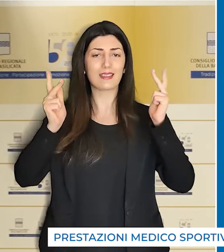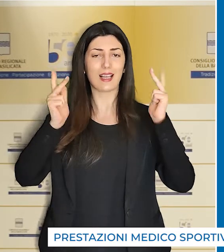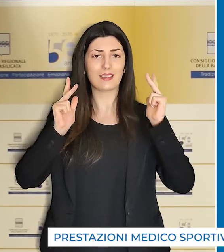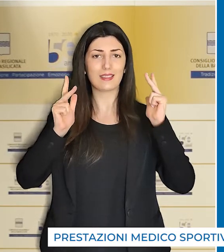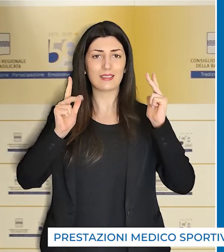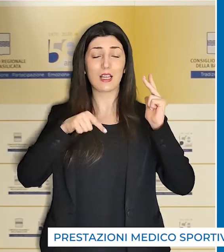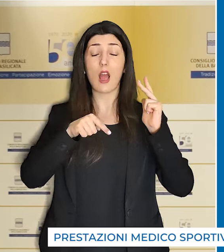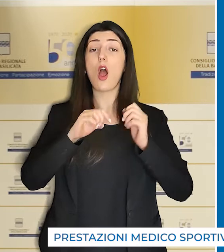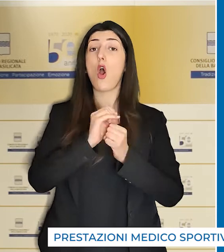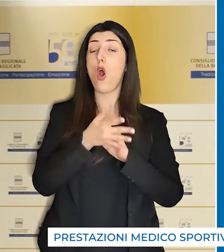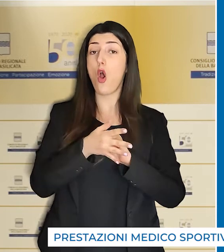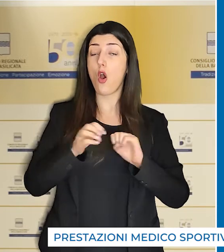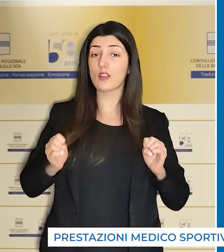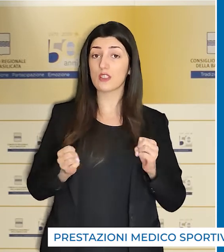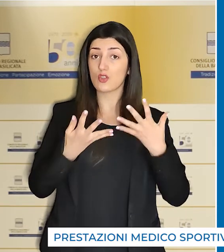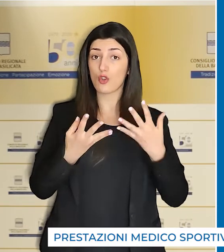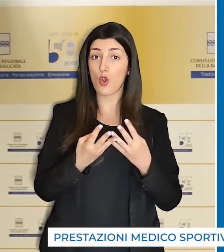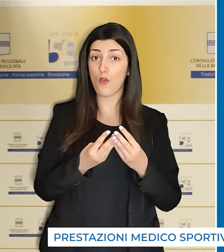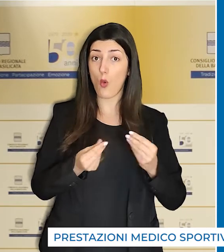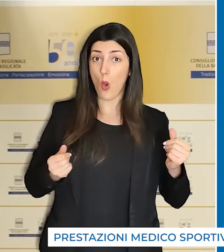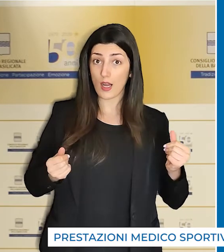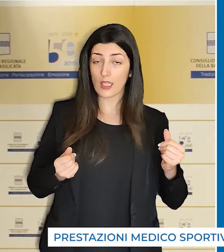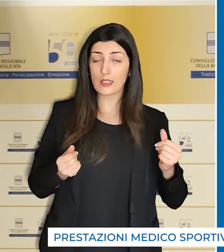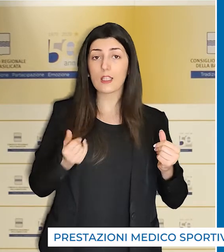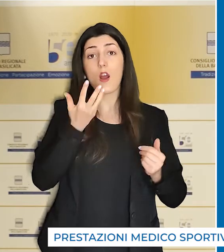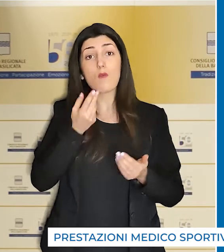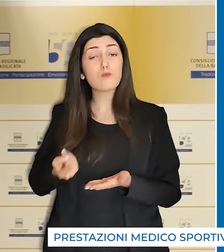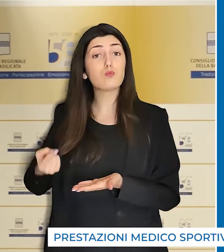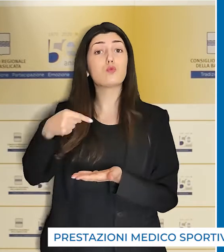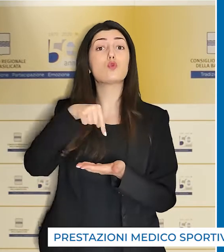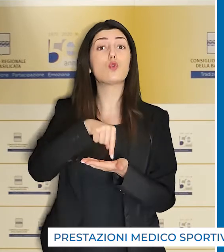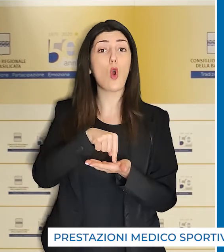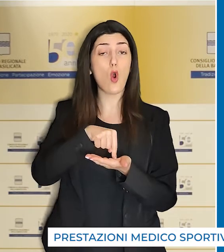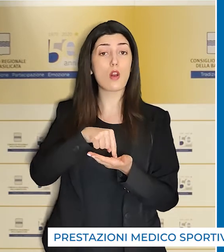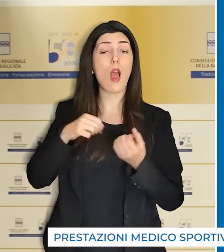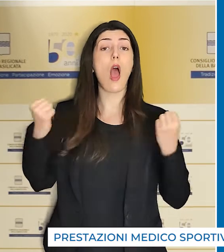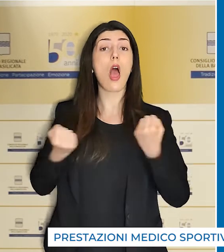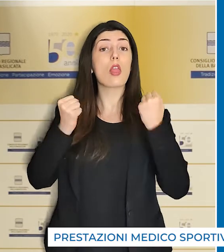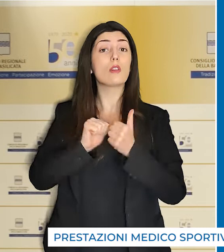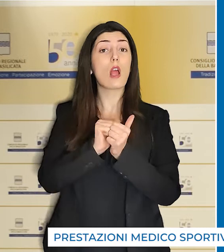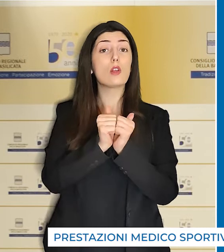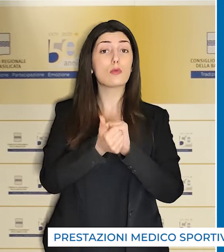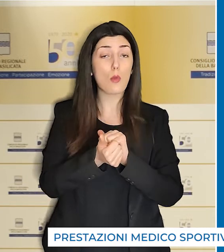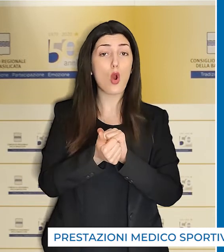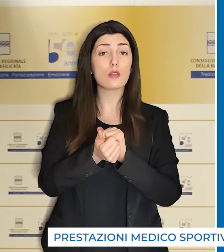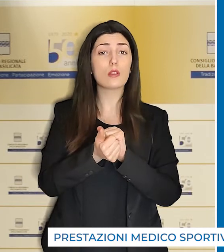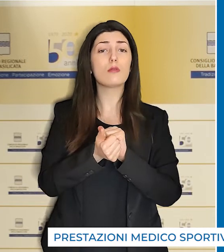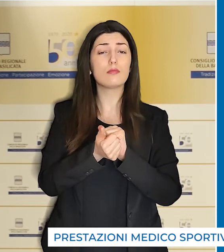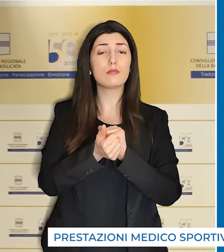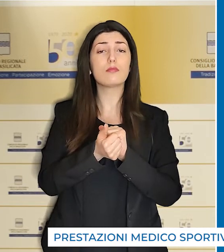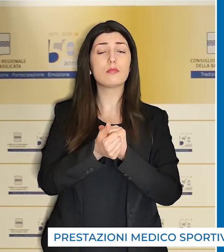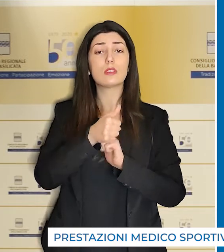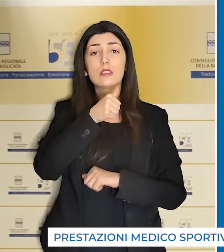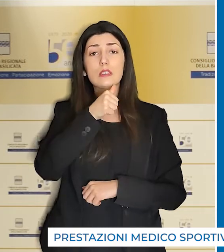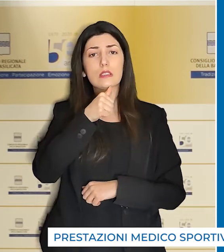che, guariti dal Covid-19 per ritornare a svolgere l'attività sportiva, si sottopongono